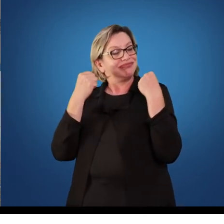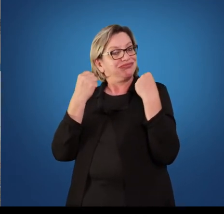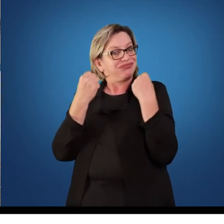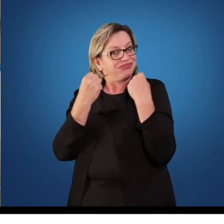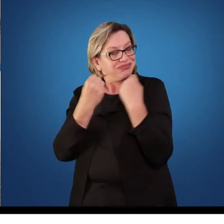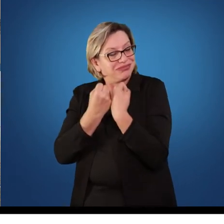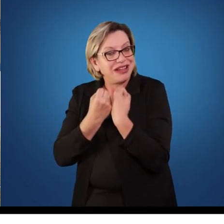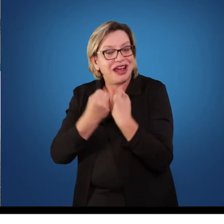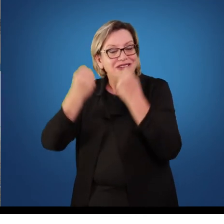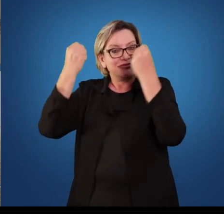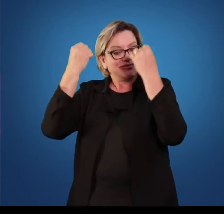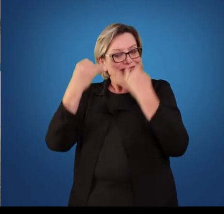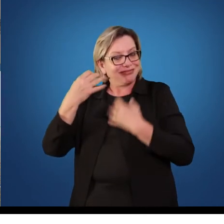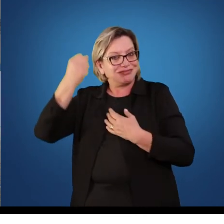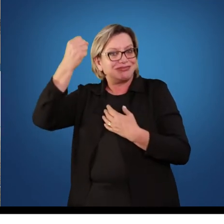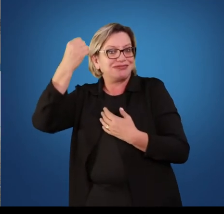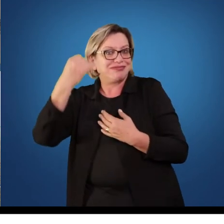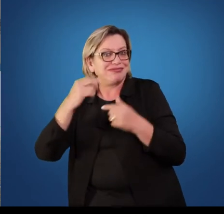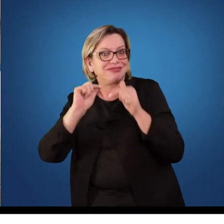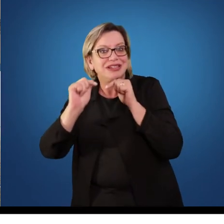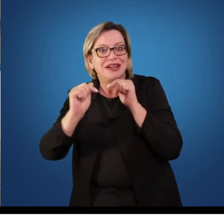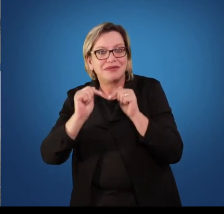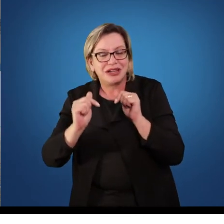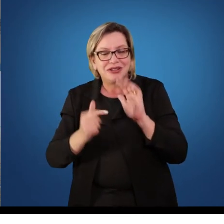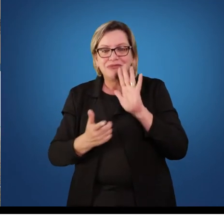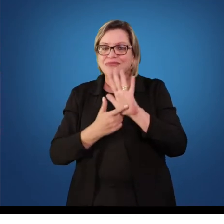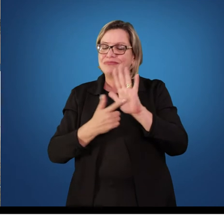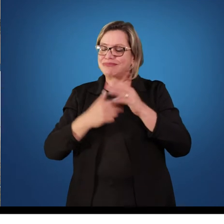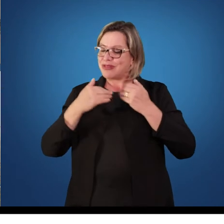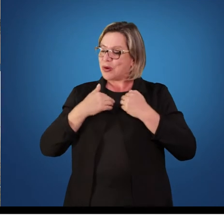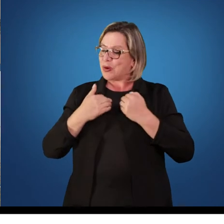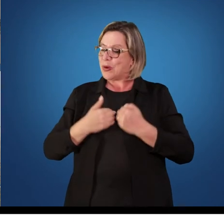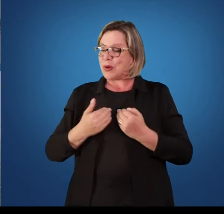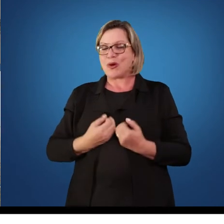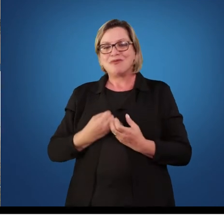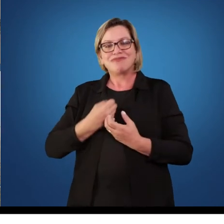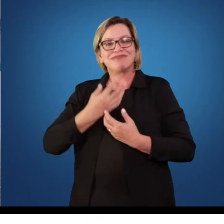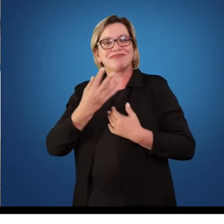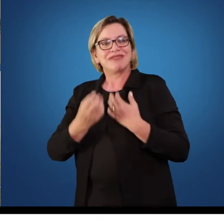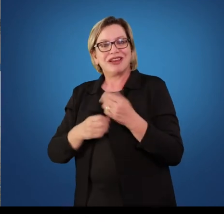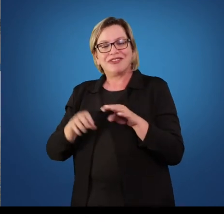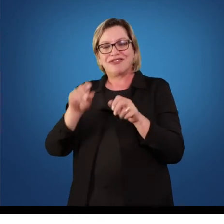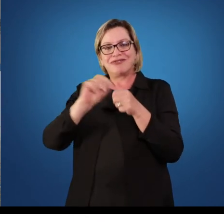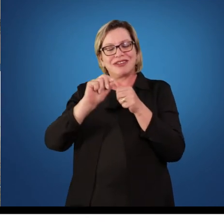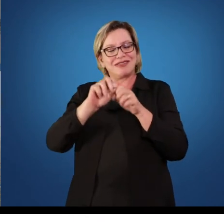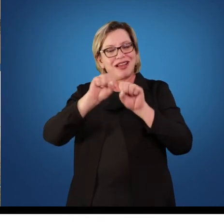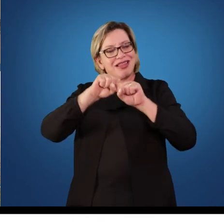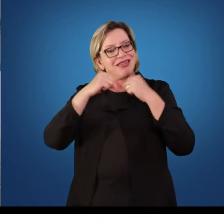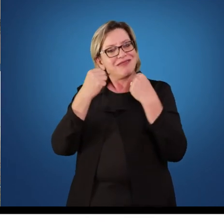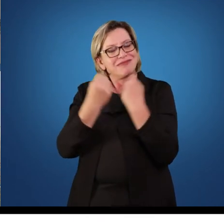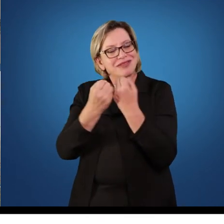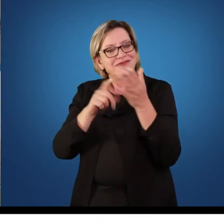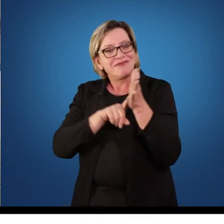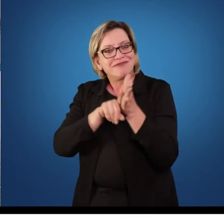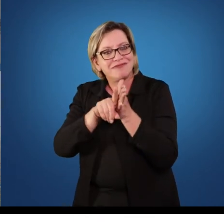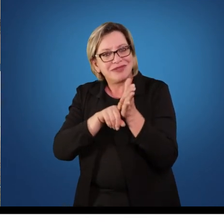apresentação de algumas manifestações corporais, seminários, pesquisas, entre outros